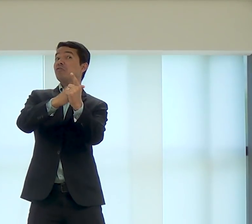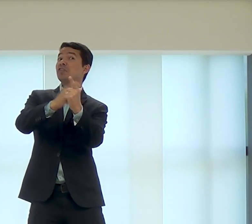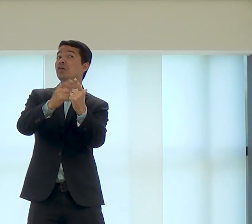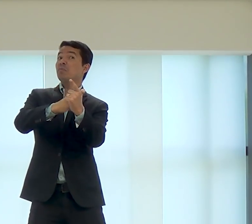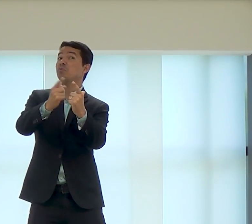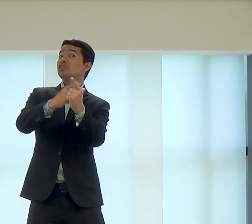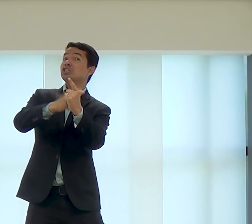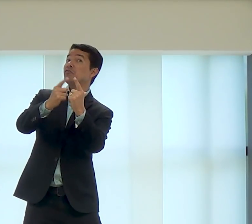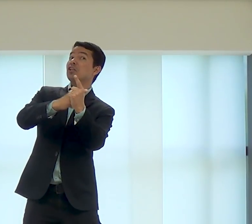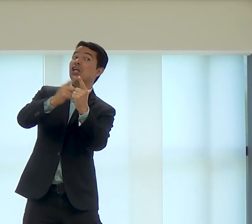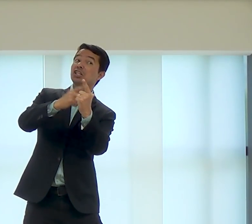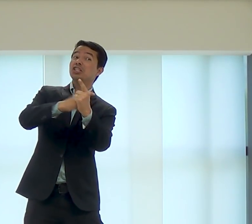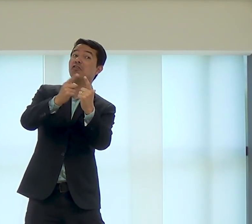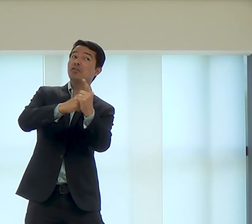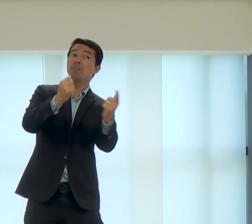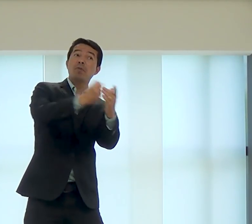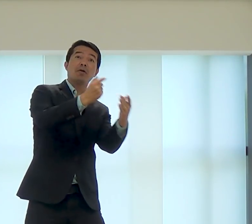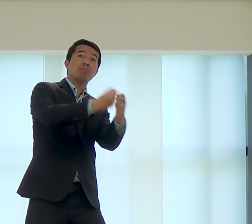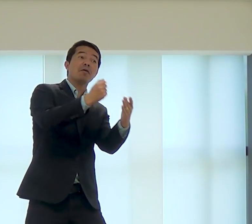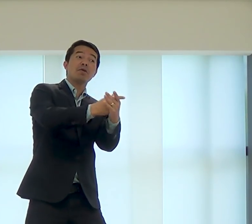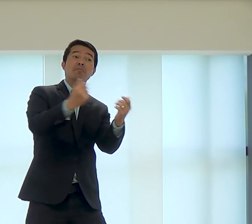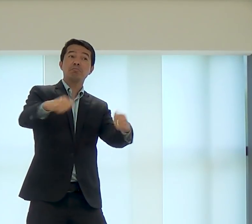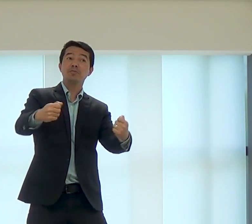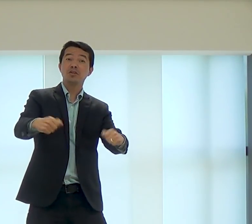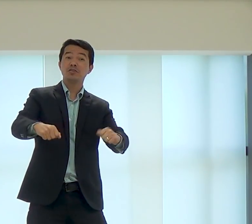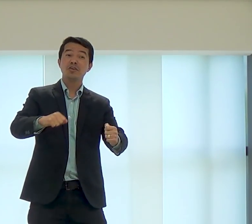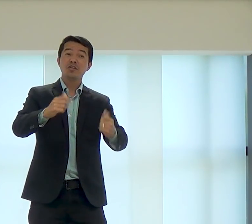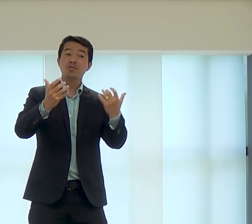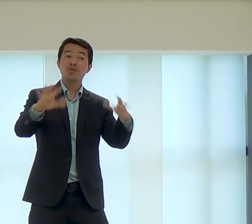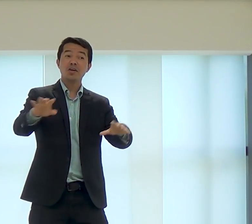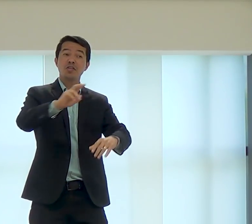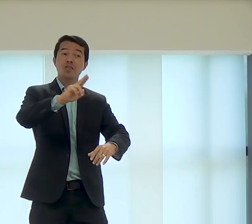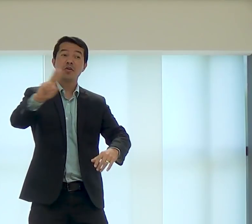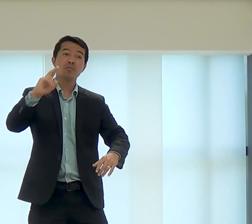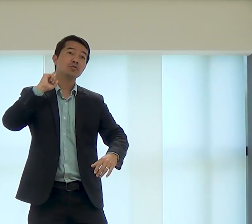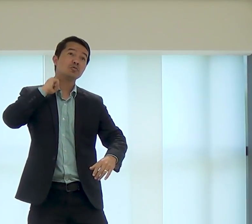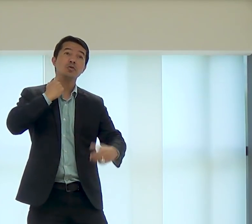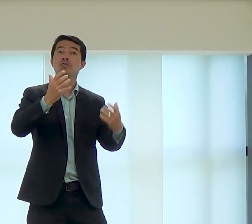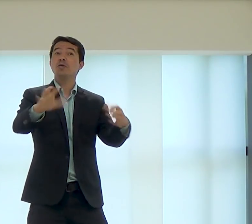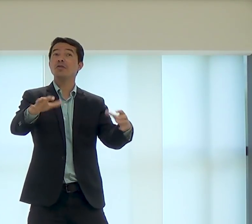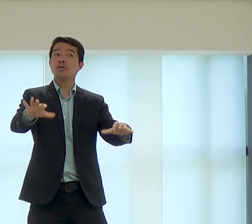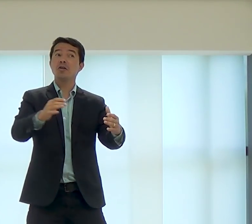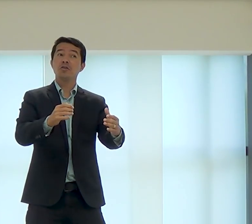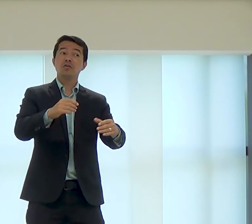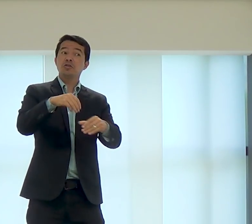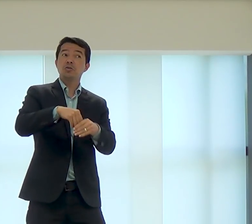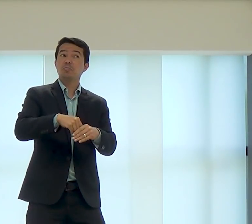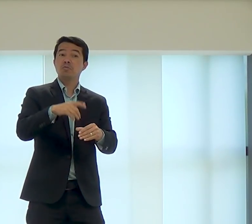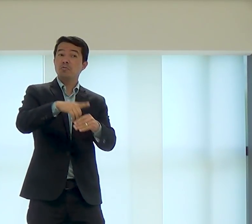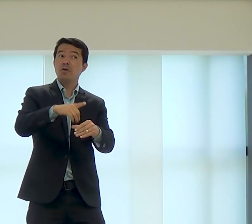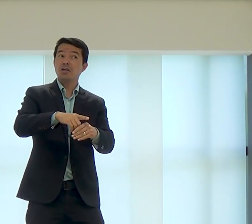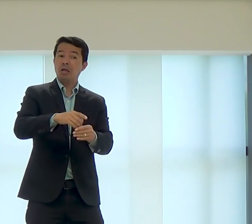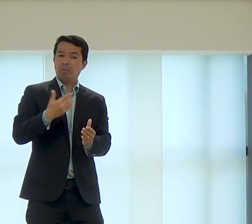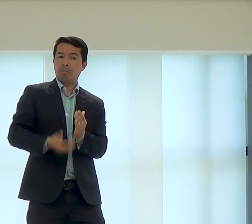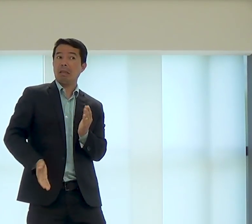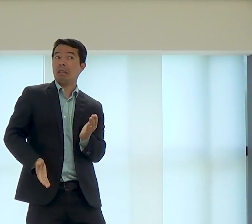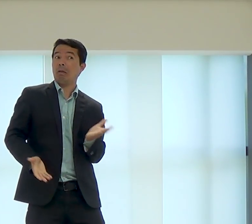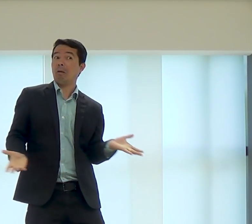Deus? Ah, eu devo muito, tenho muita conta para pagar, eu estou com meu nome sujo, e daí,